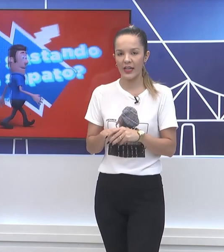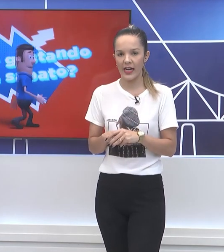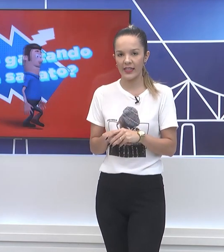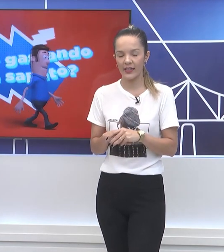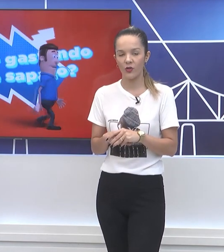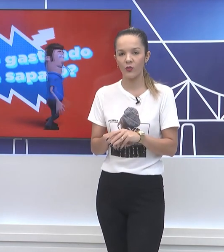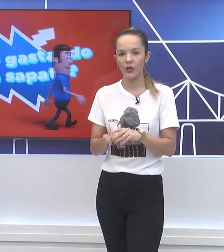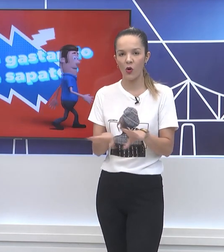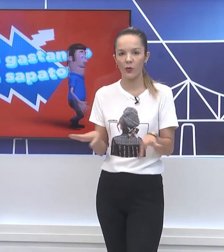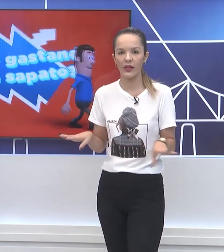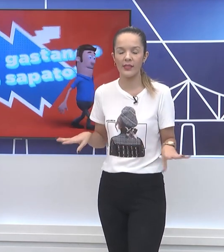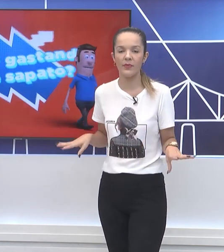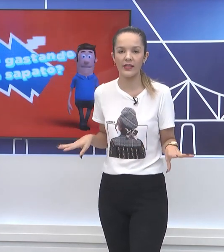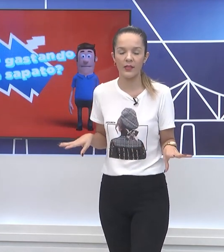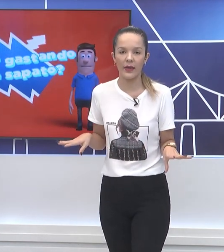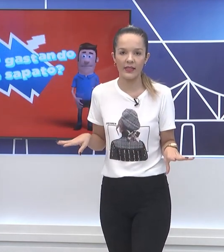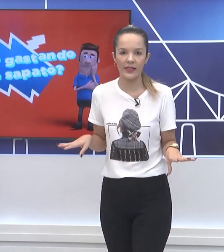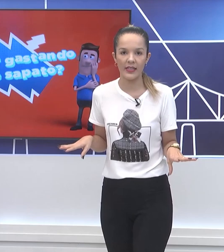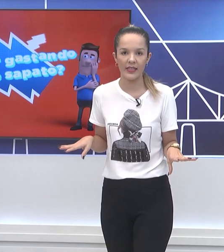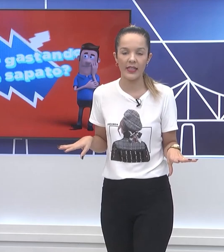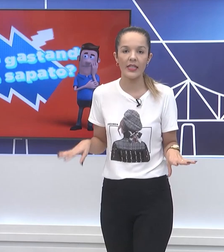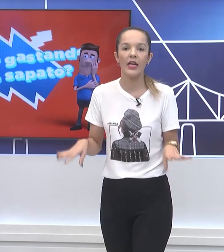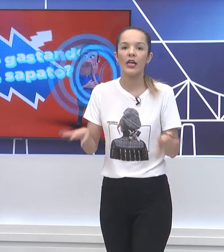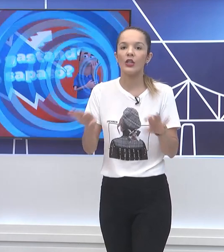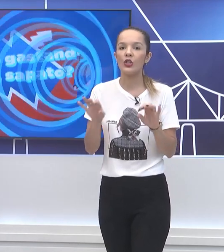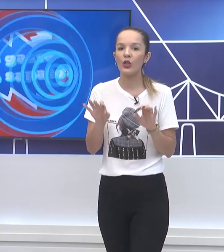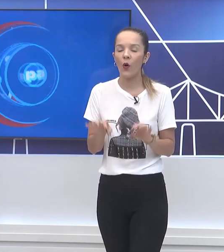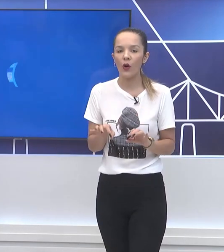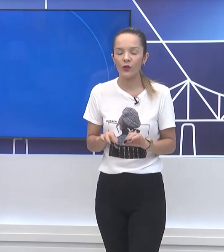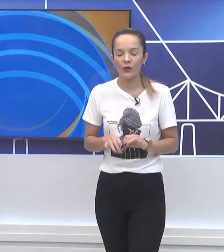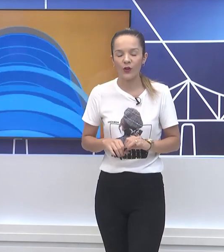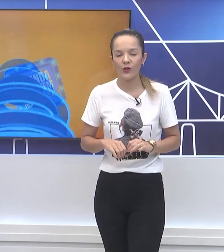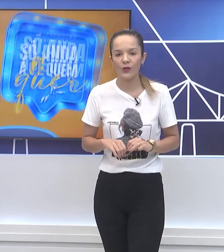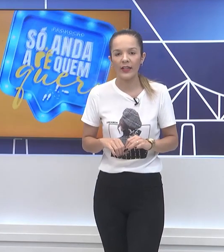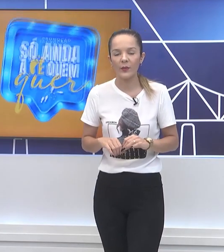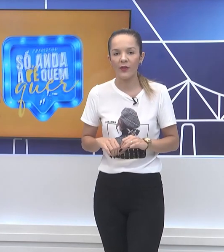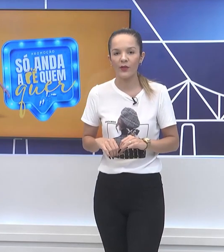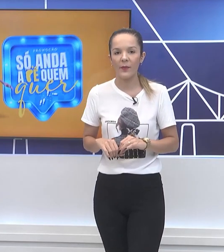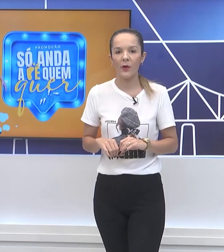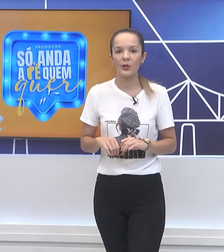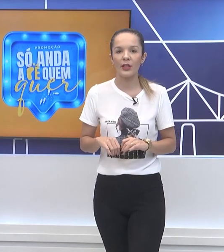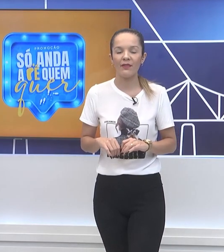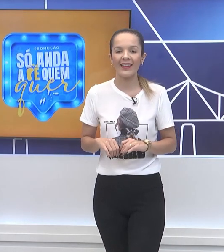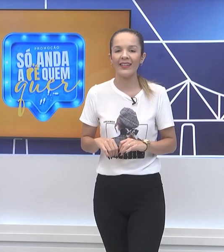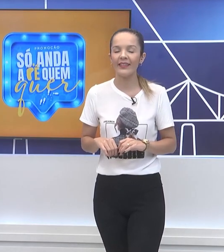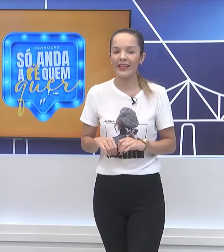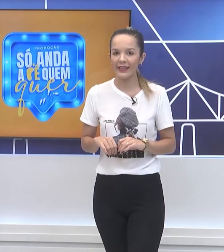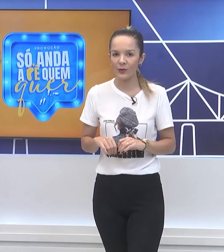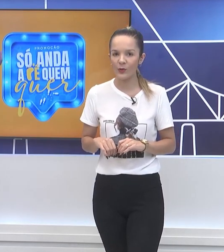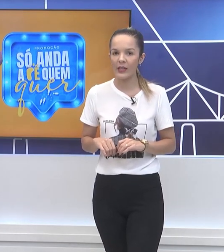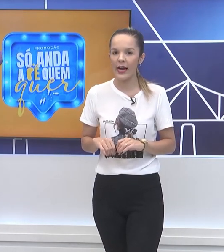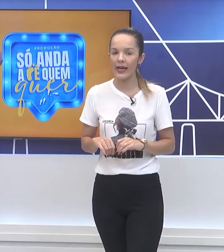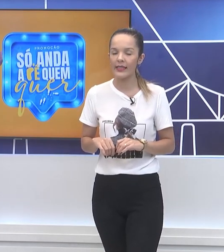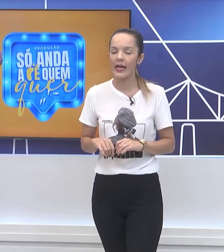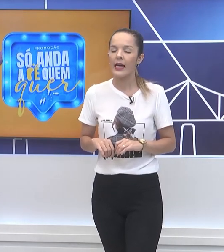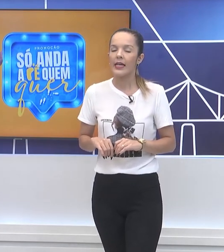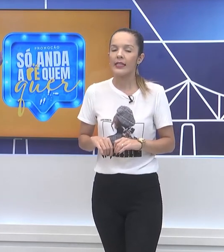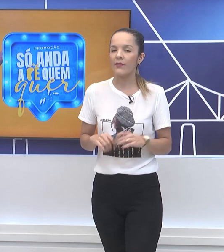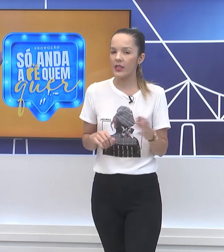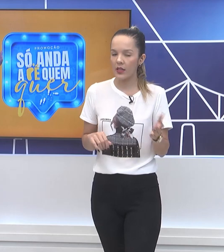sofá de casa, todo mundo que comprou nas empresas parceiras aí, de olho no nosso sorteio porque você pode levar R$ 500.